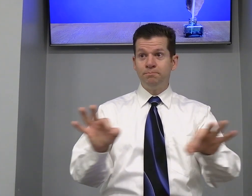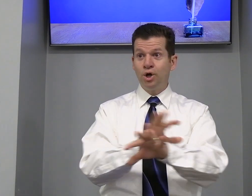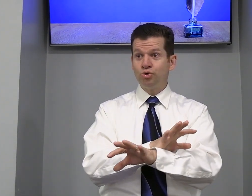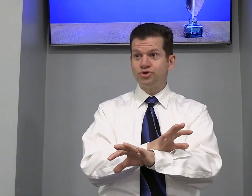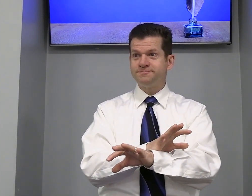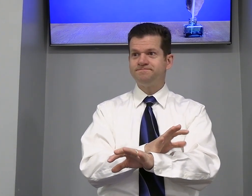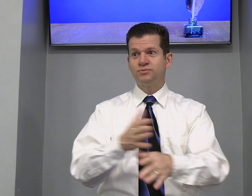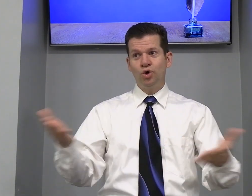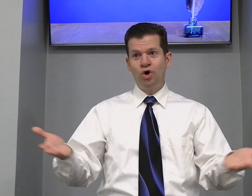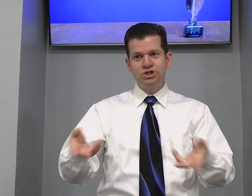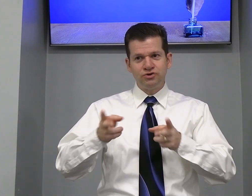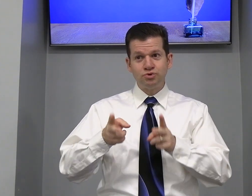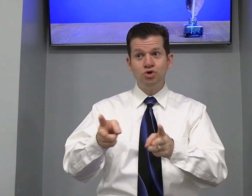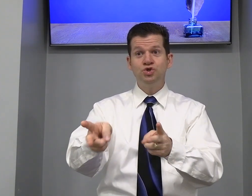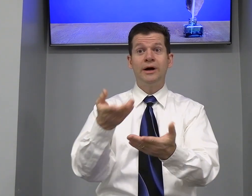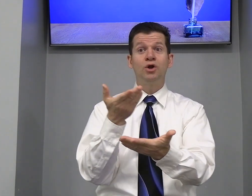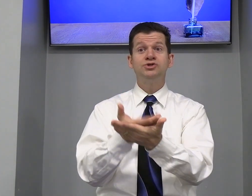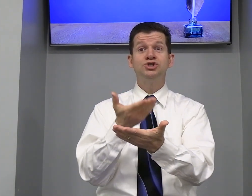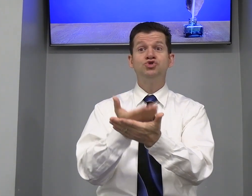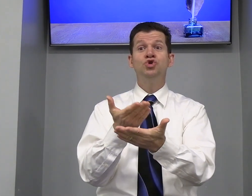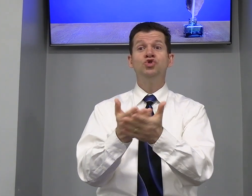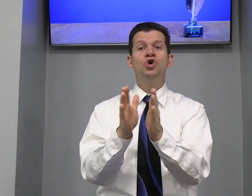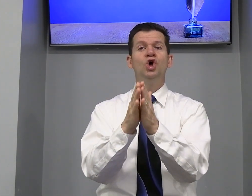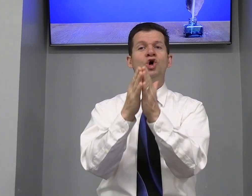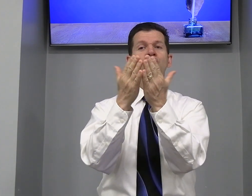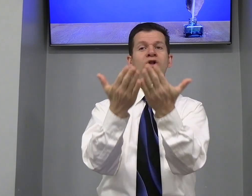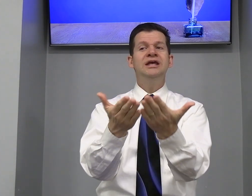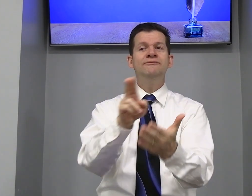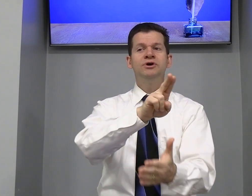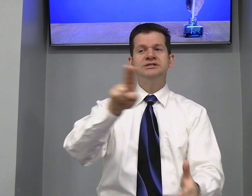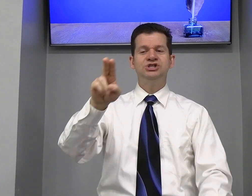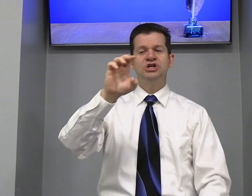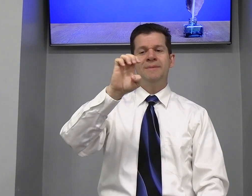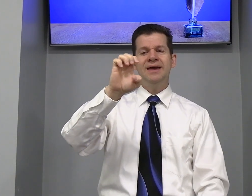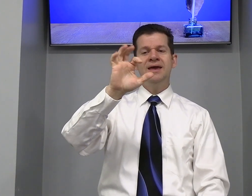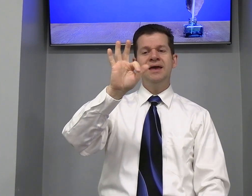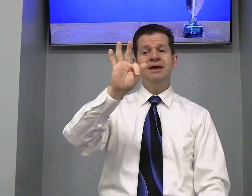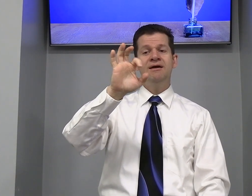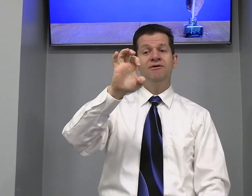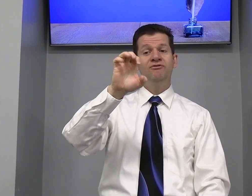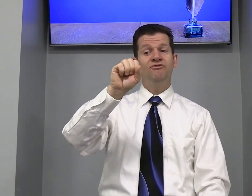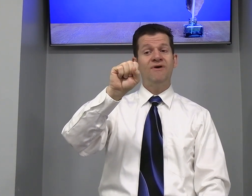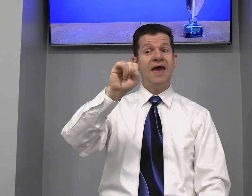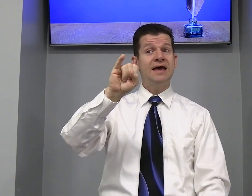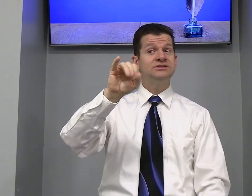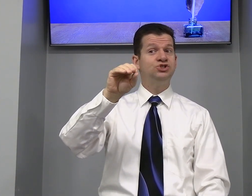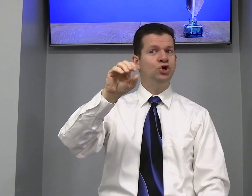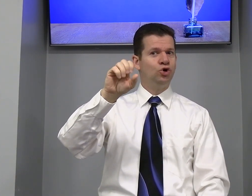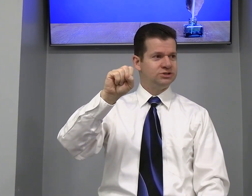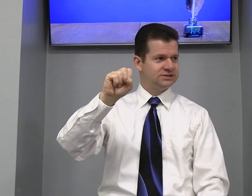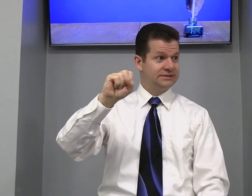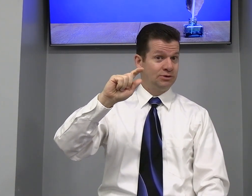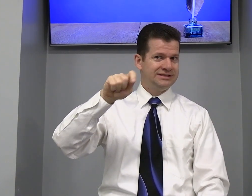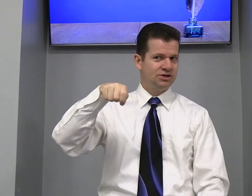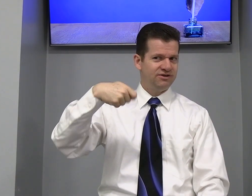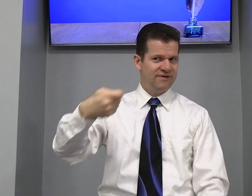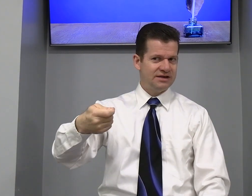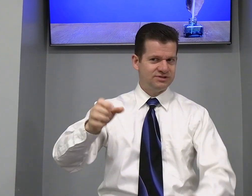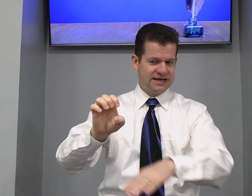Prontos, hoje nós vamos continuar nosso estudo do livro que se chama Efésios O sinal de Efésios é